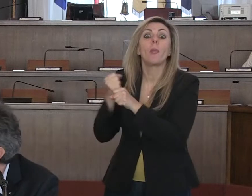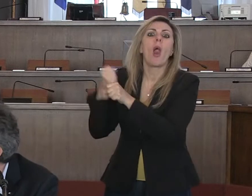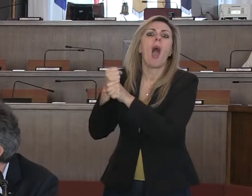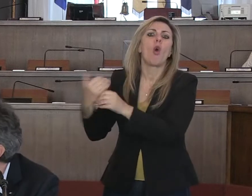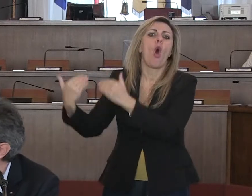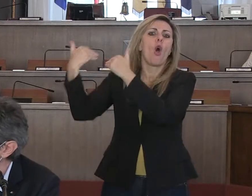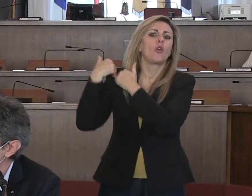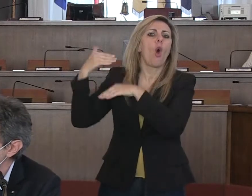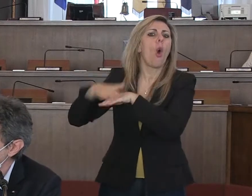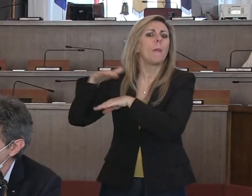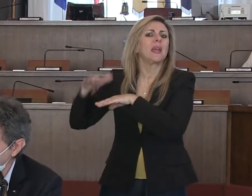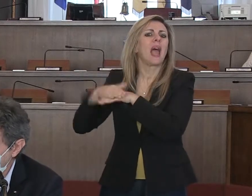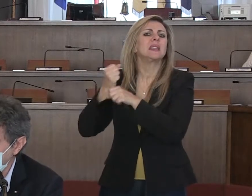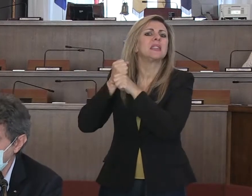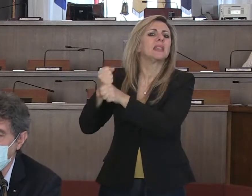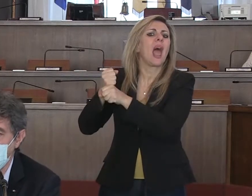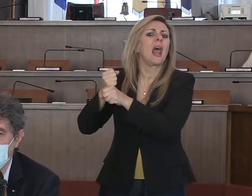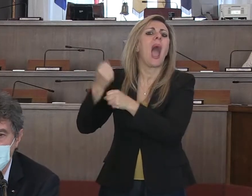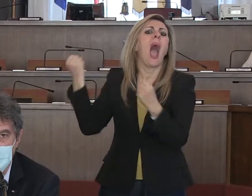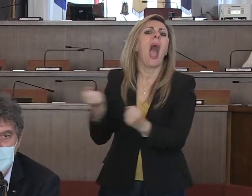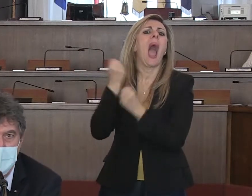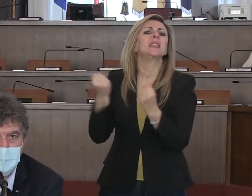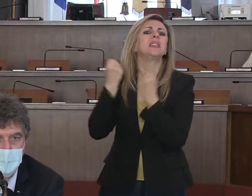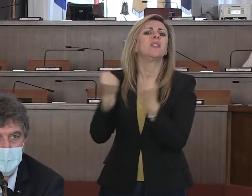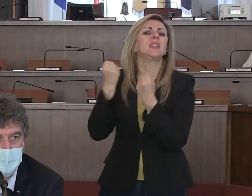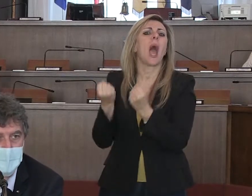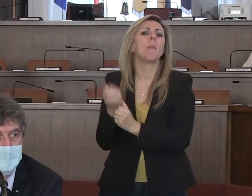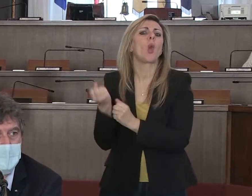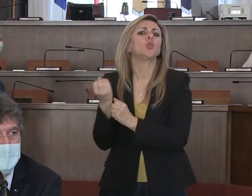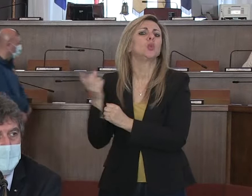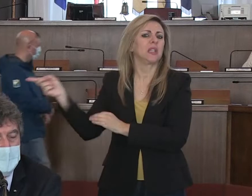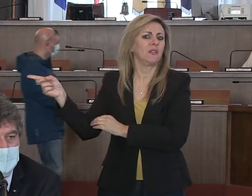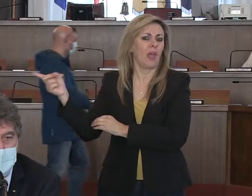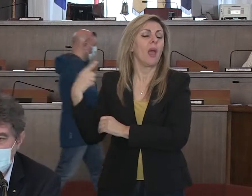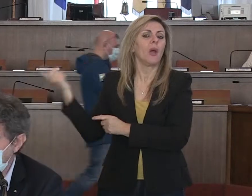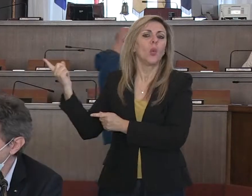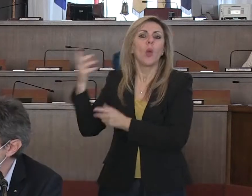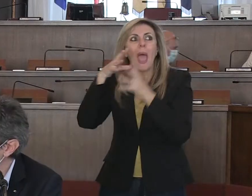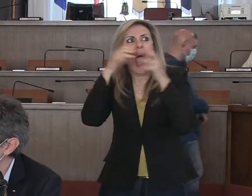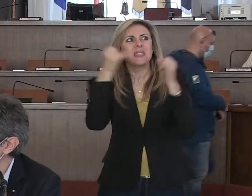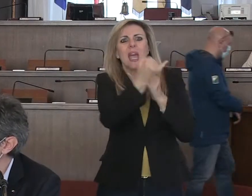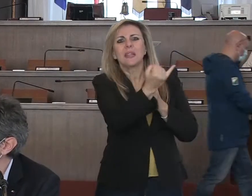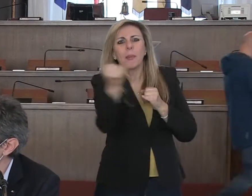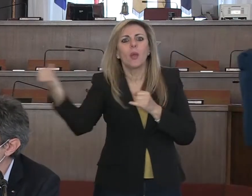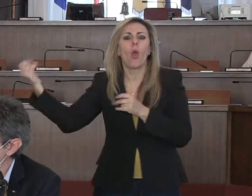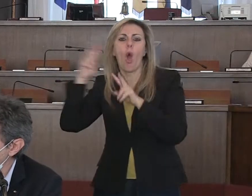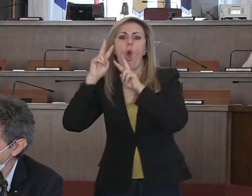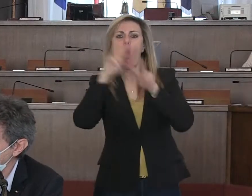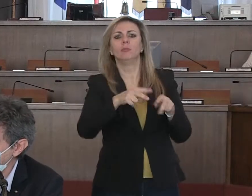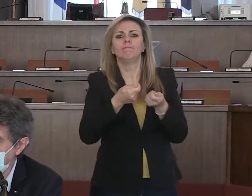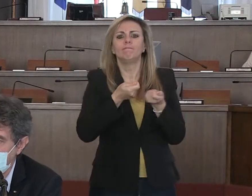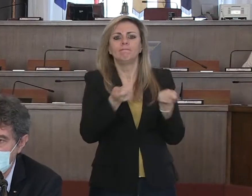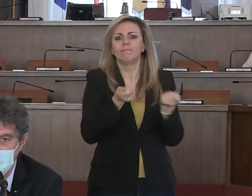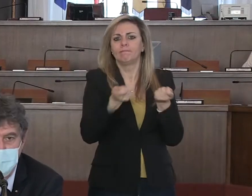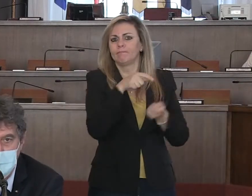riassumere poi tutte queste sollecitazioni di tante piccole aziende, medie aziende, aziende di varia